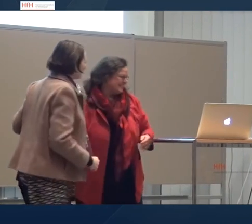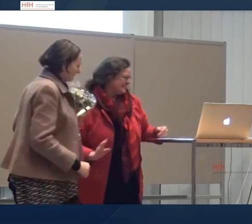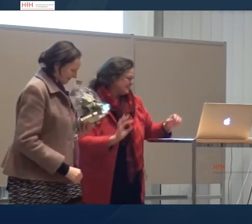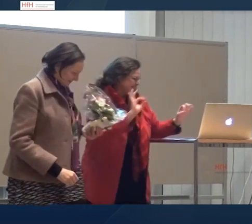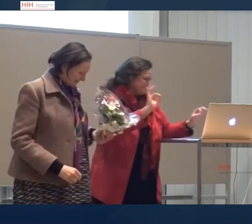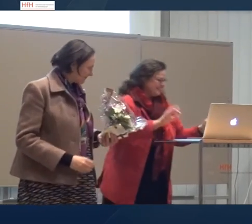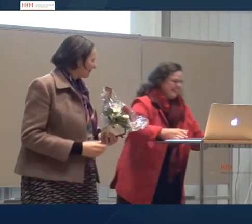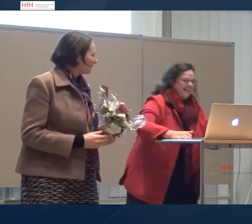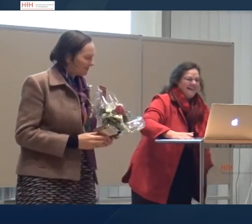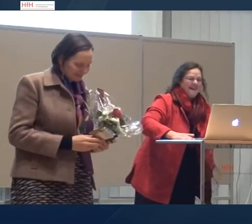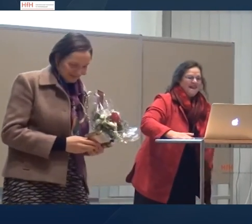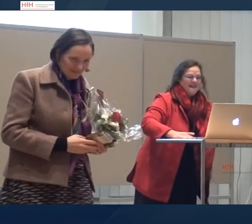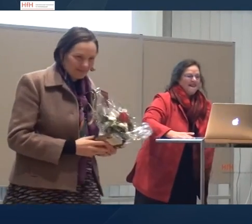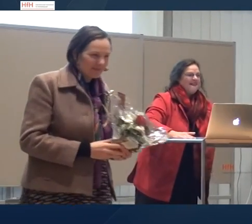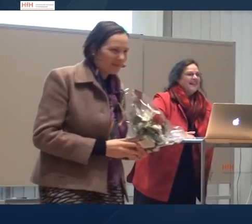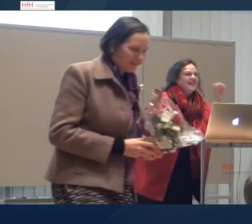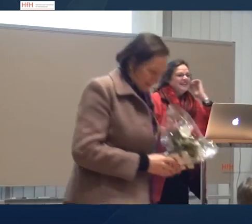Herzlichen für's Zuschauen.